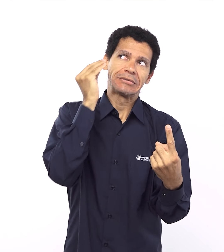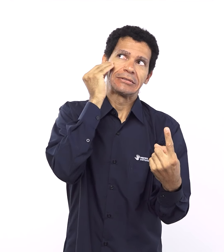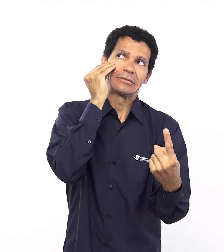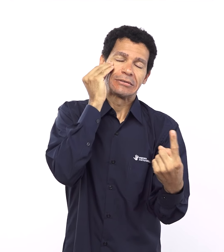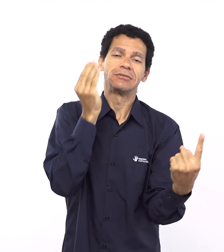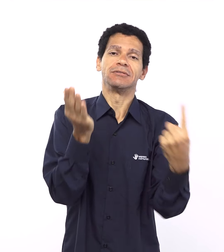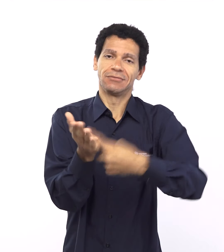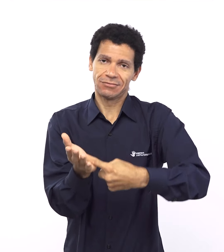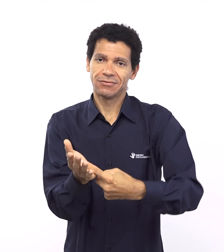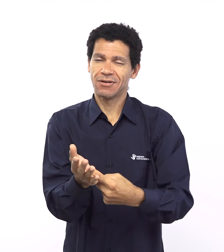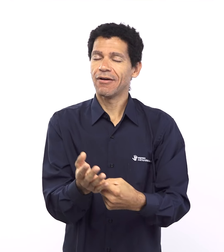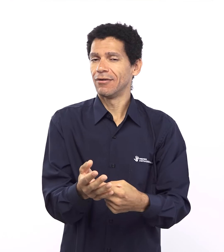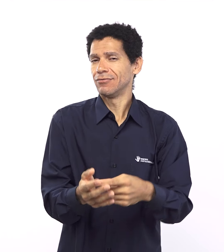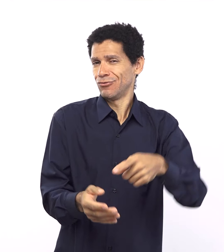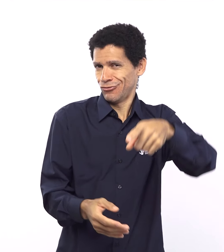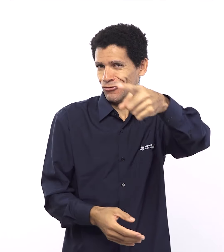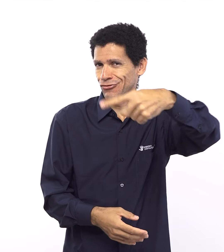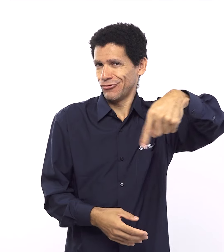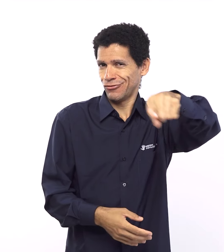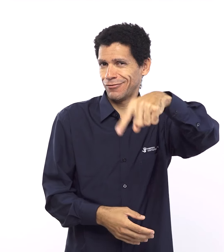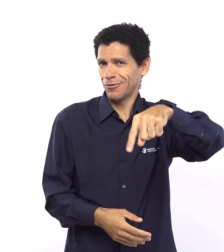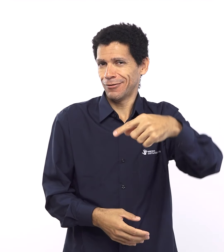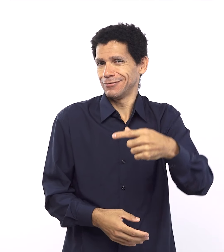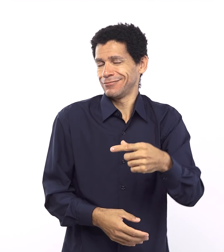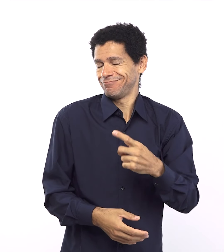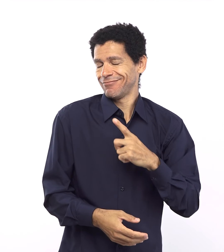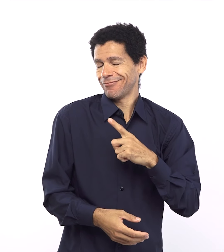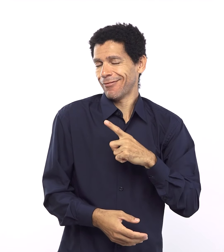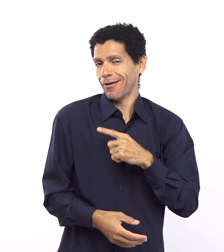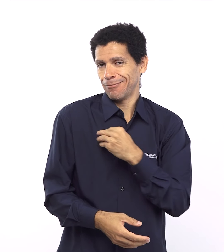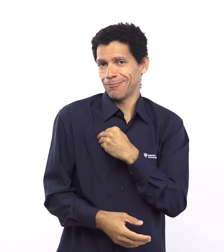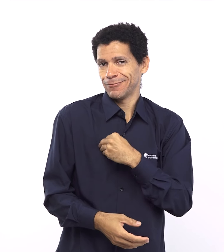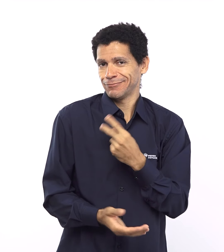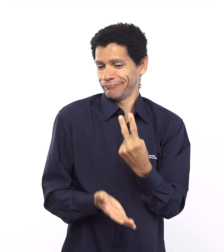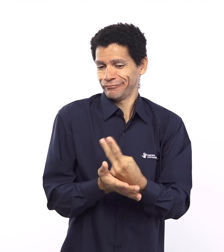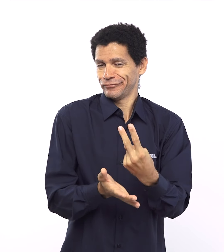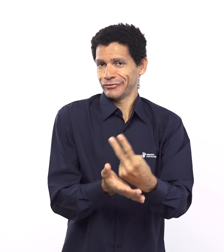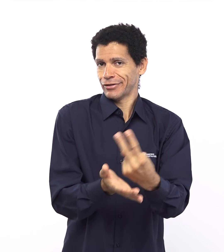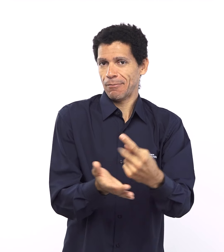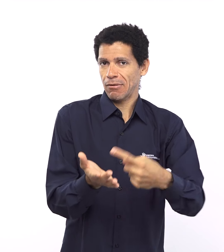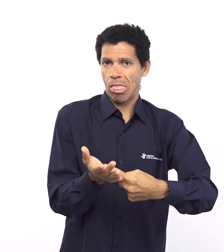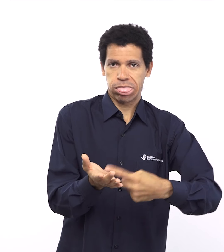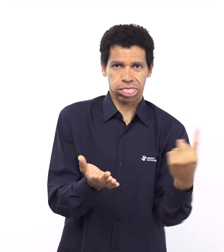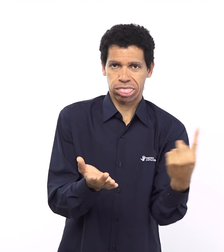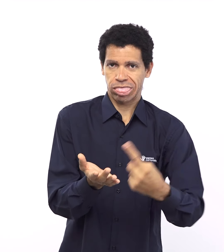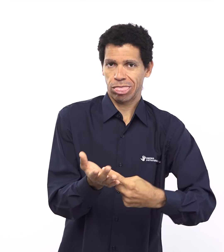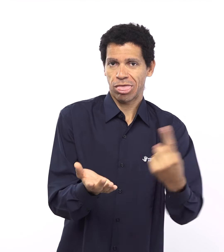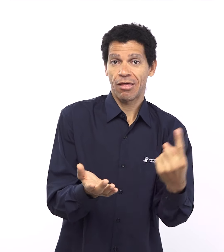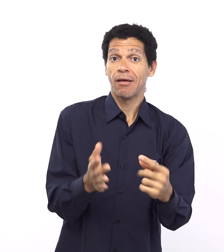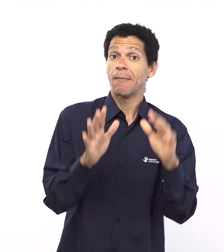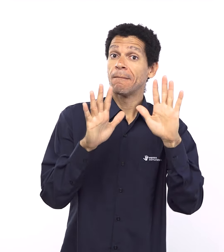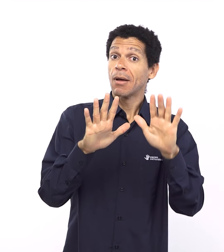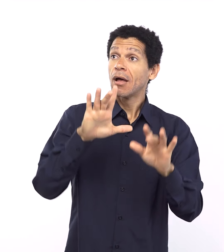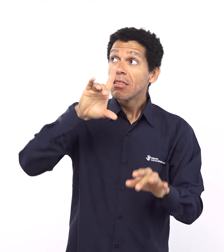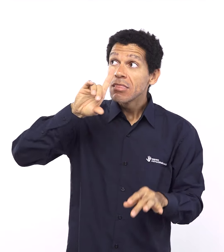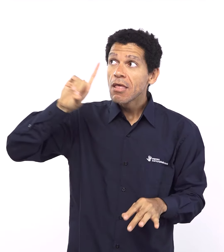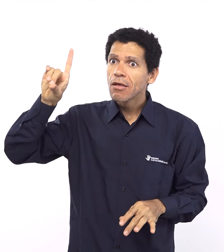maldições da aliança é o fato delas se cumprirem porque as maldições se cumprirem são